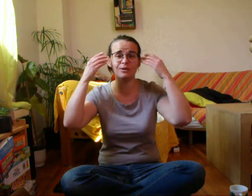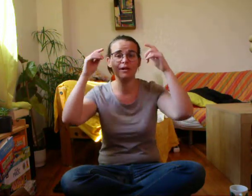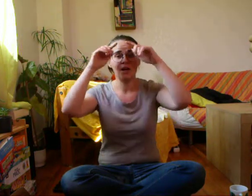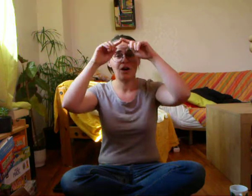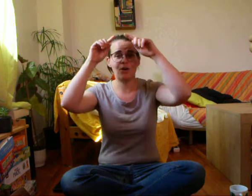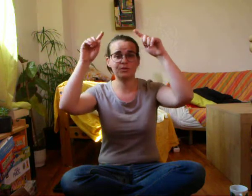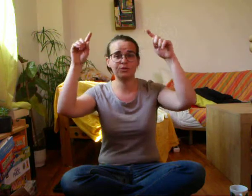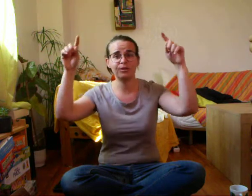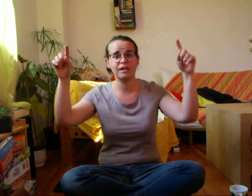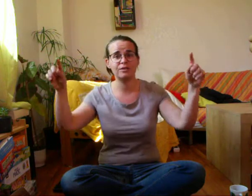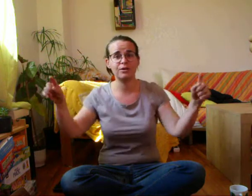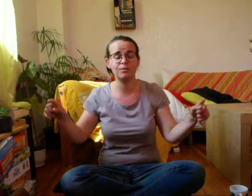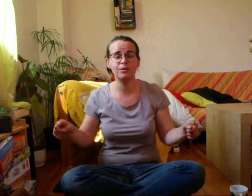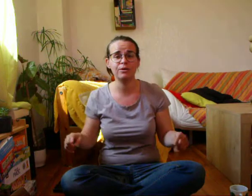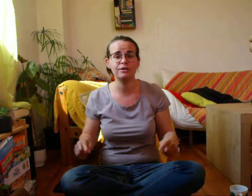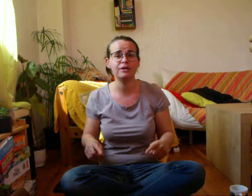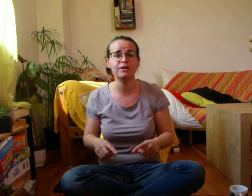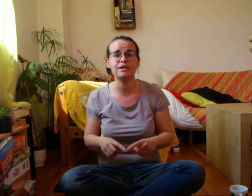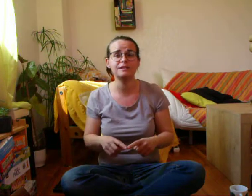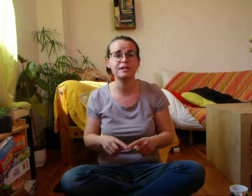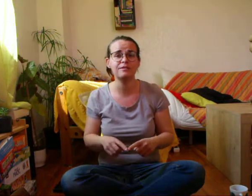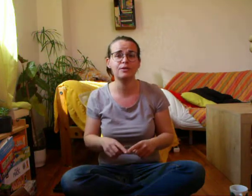Entourés de bulles de savon